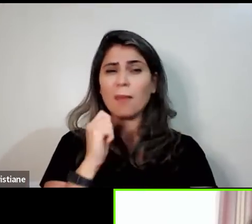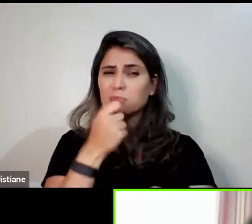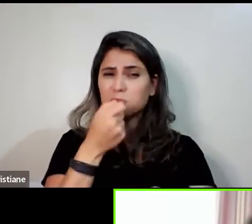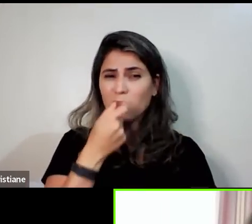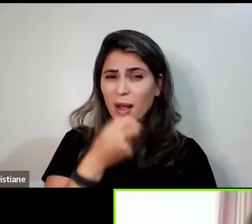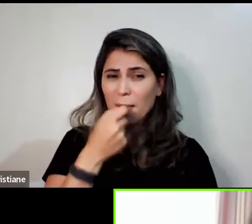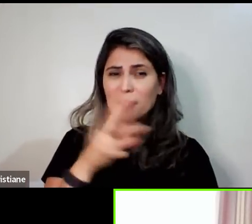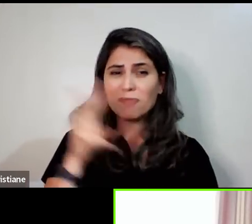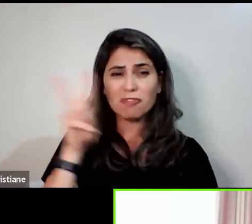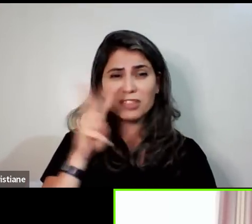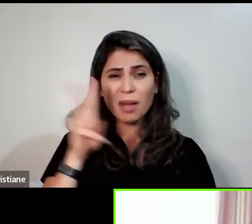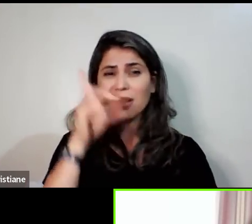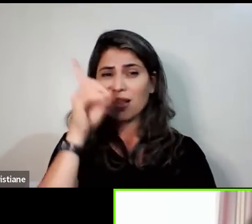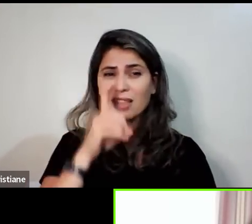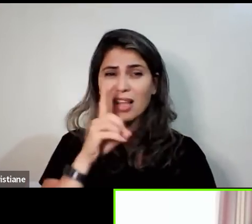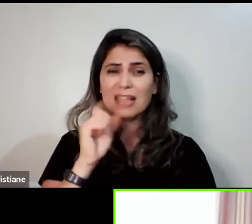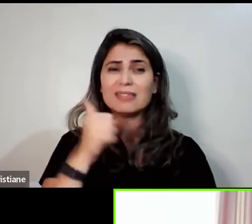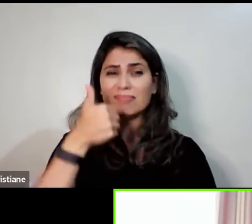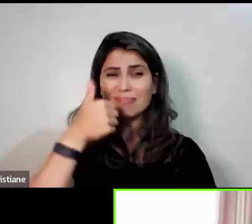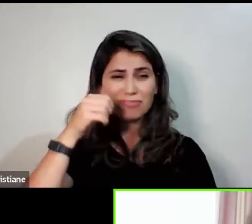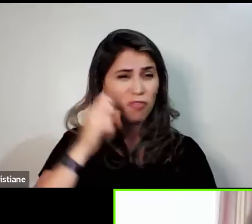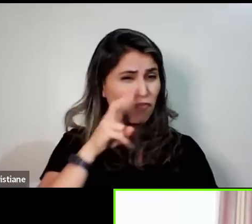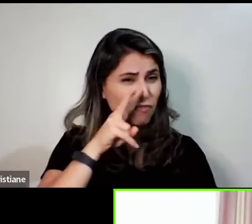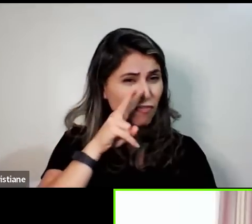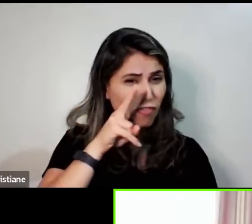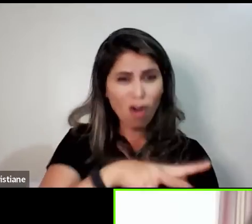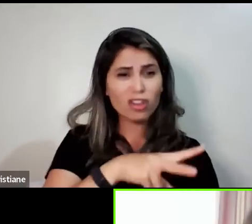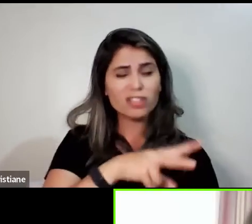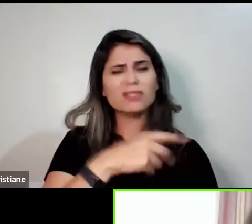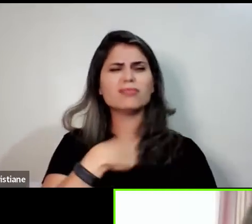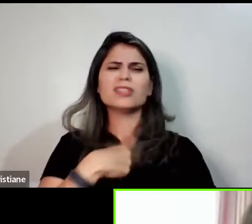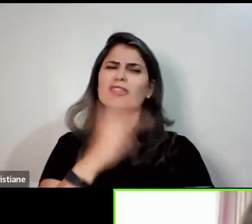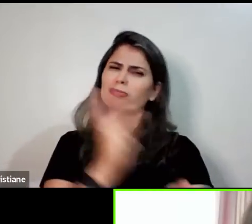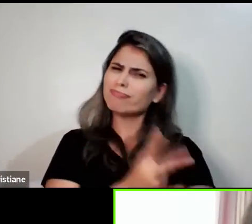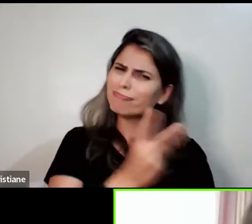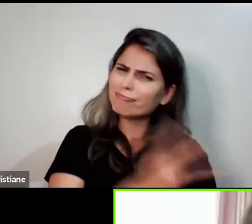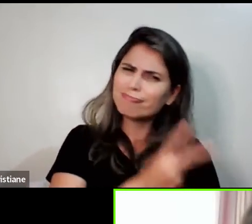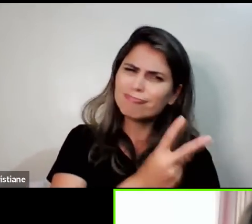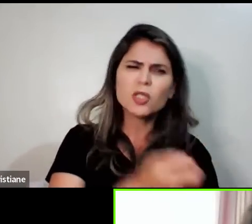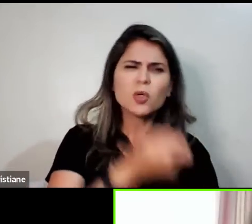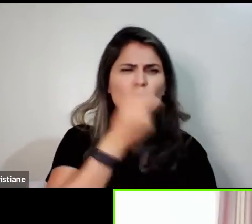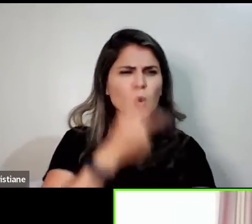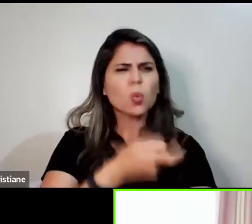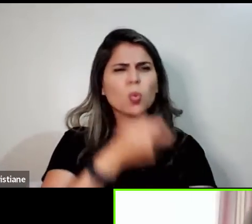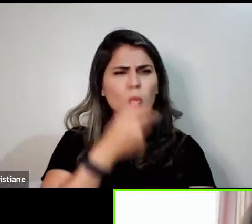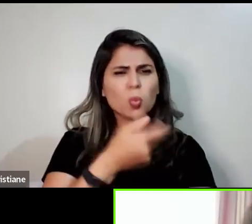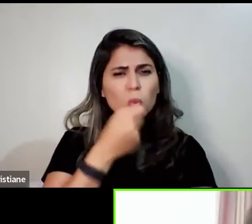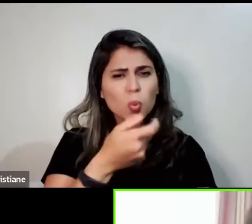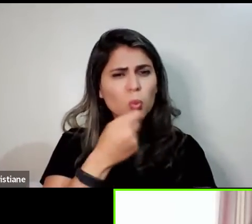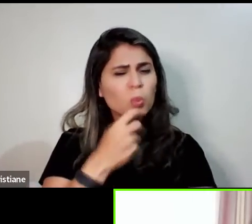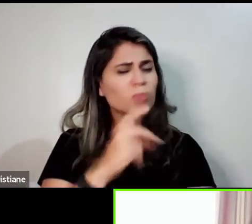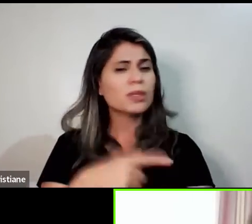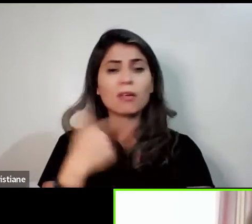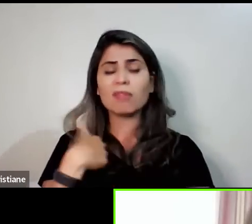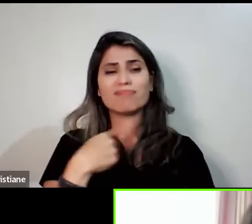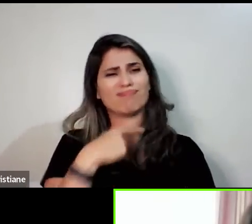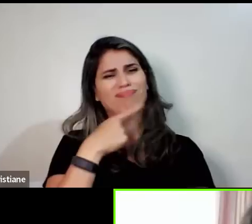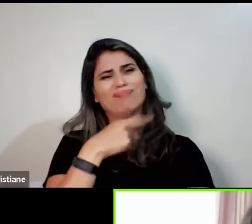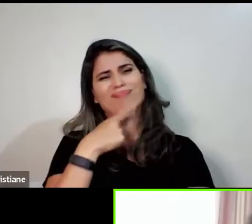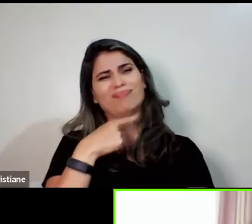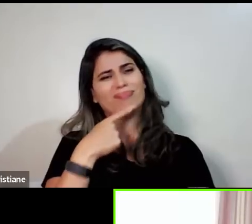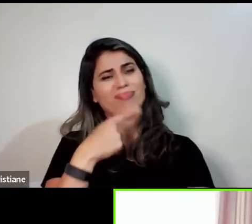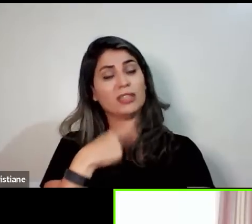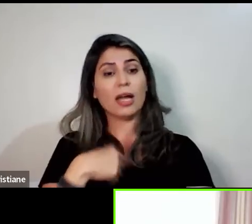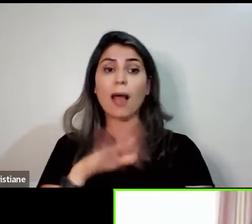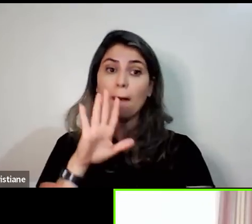bem forte. Eu tomava e mesmo assim não adiantava. E com a água, eu tive sucesso em um mês e meio.